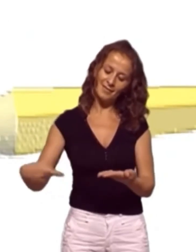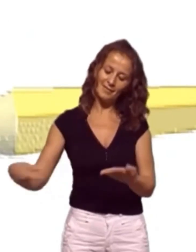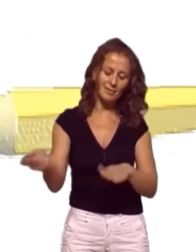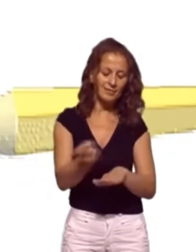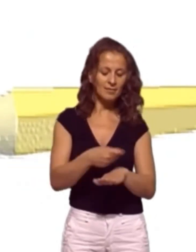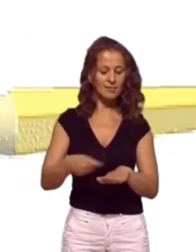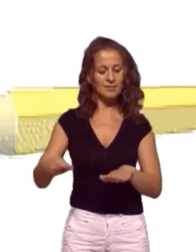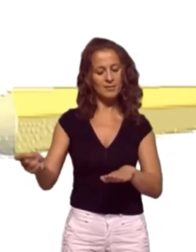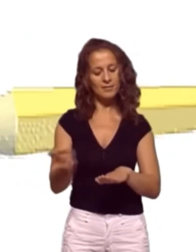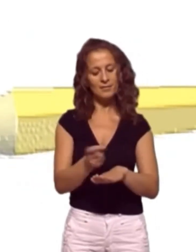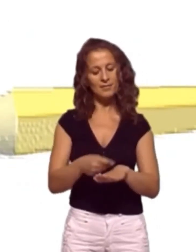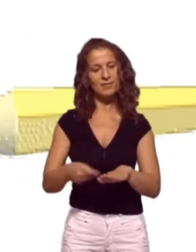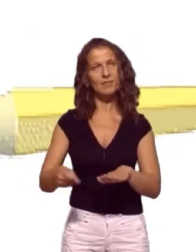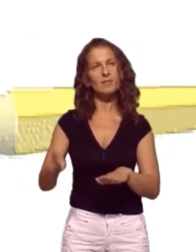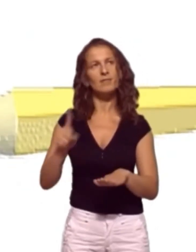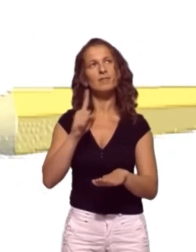grazie